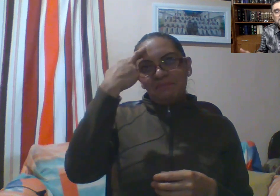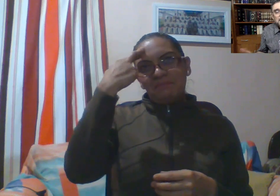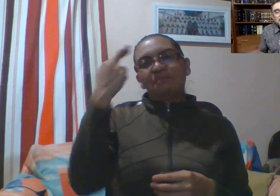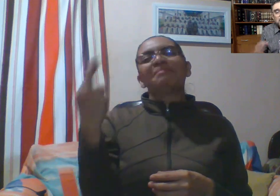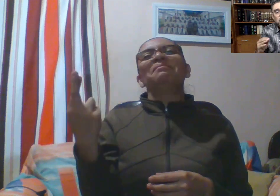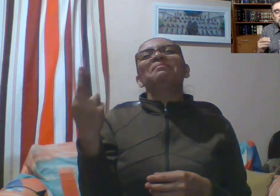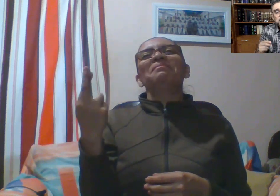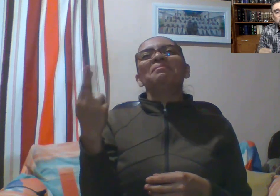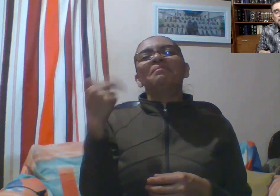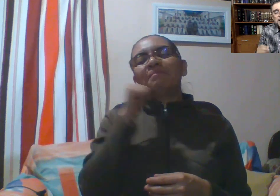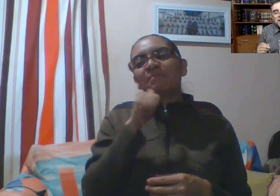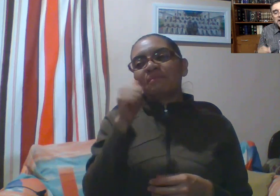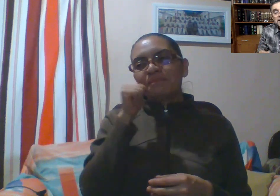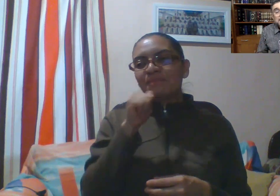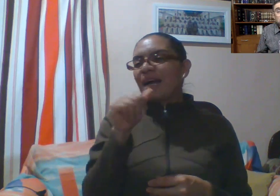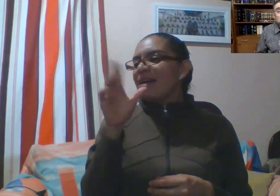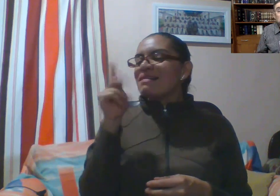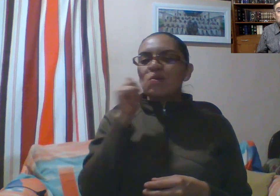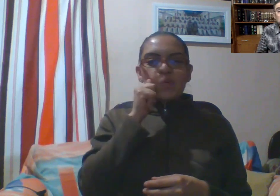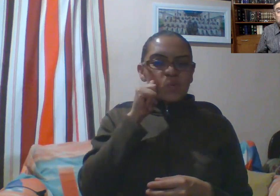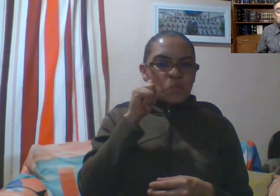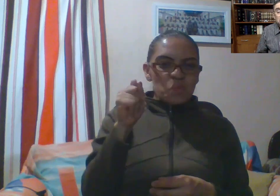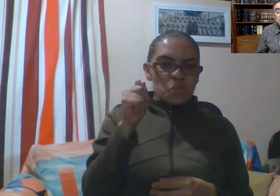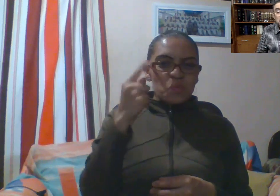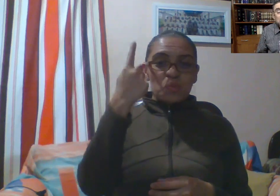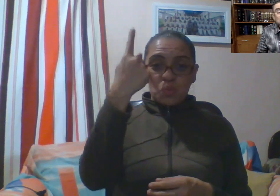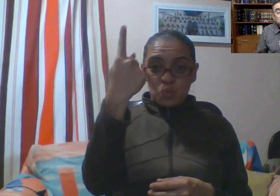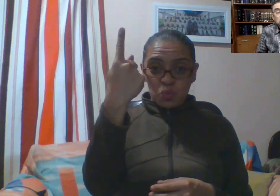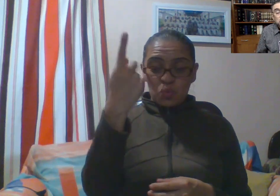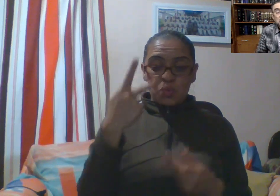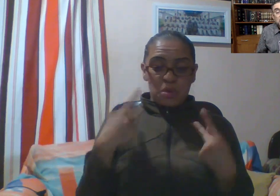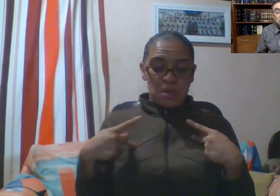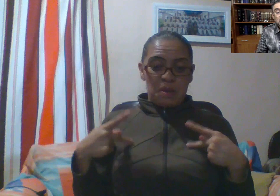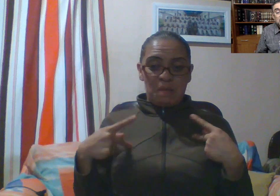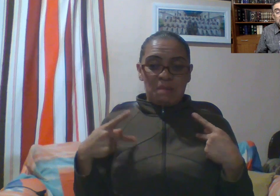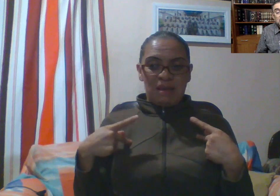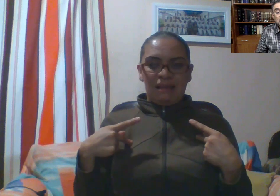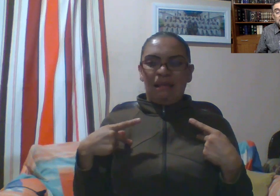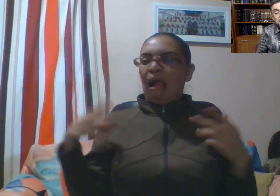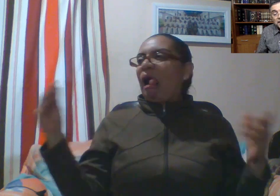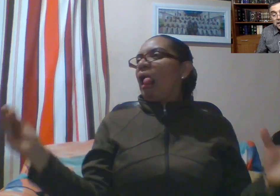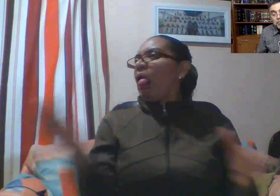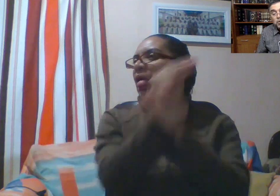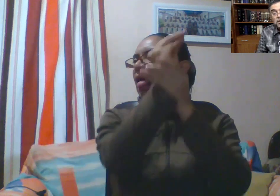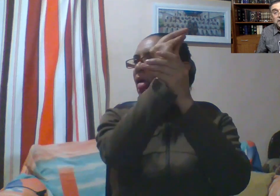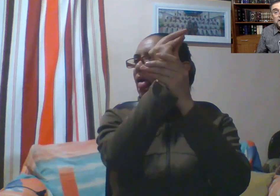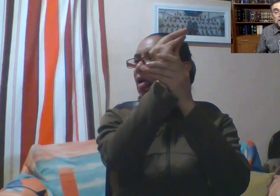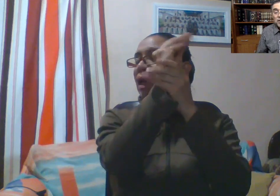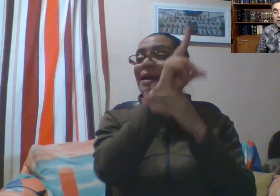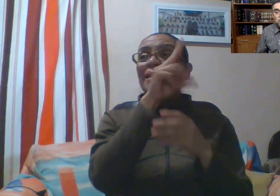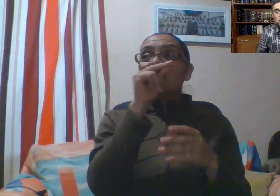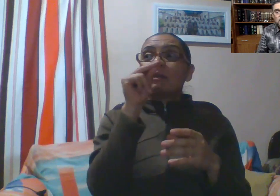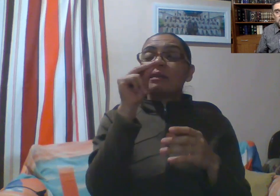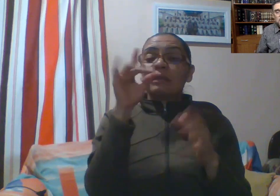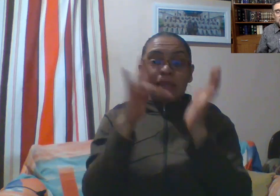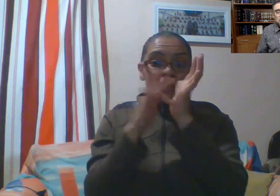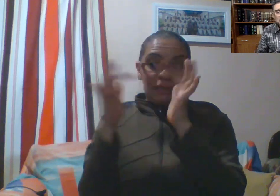No importa si alguien te ignora, Jesús te mira, se detiene por ti y habla contigo. Así